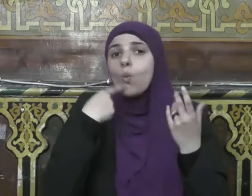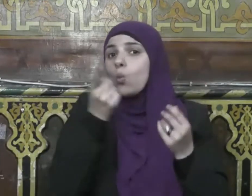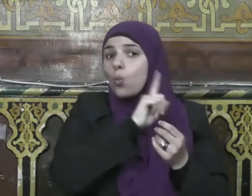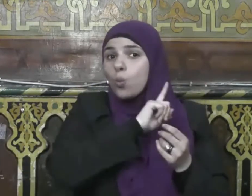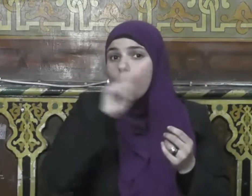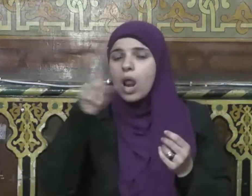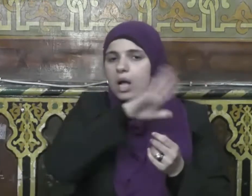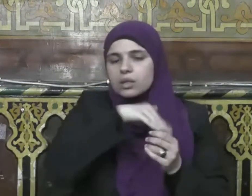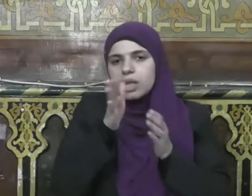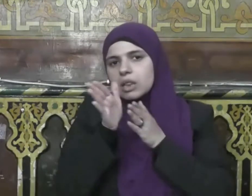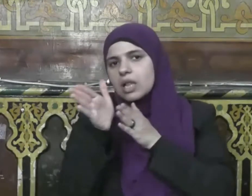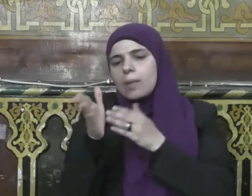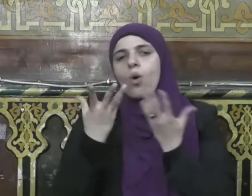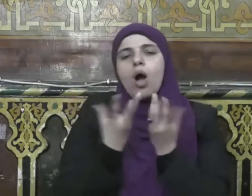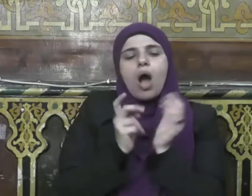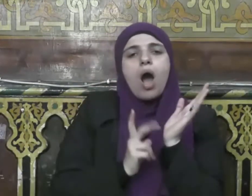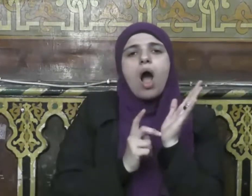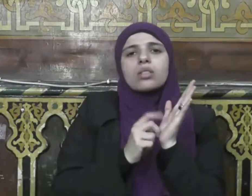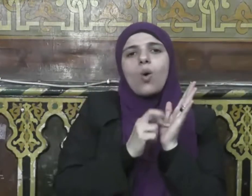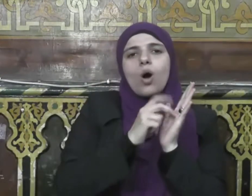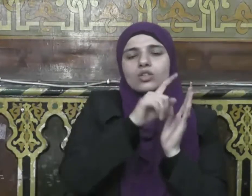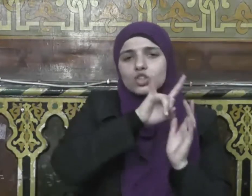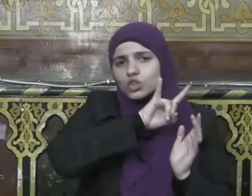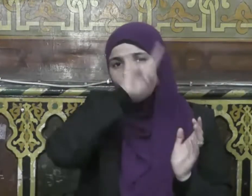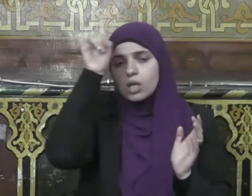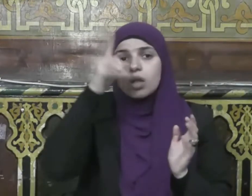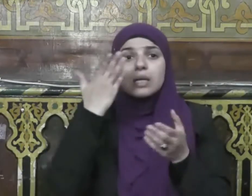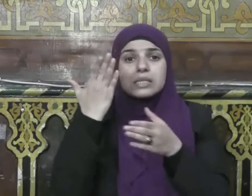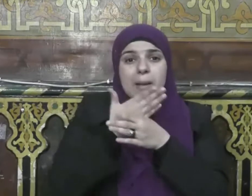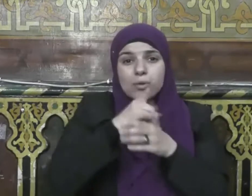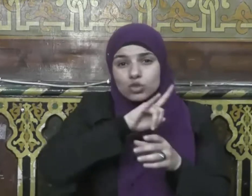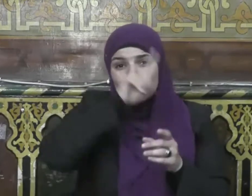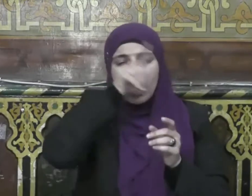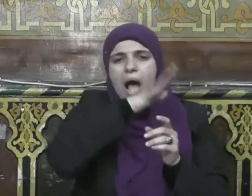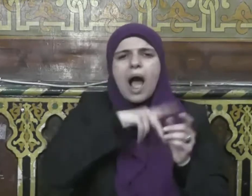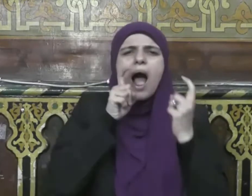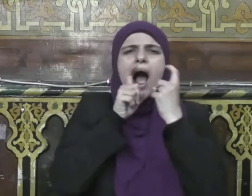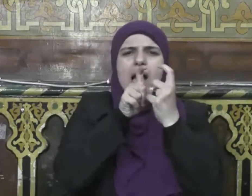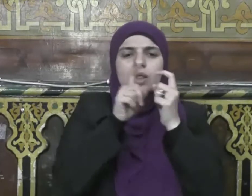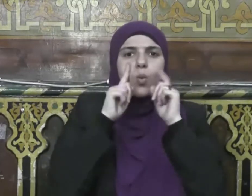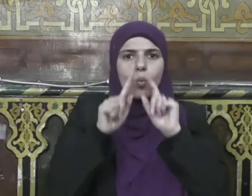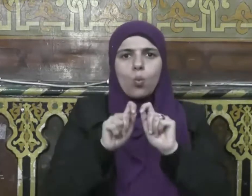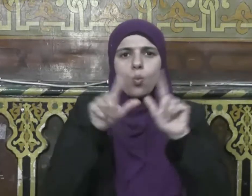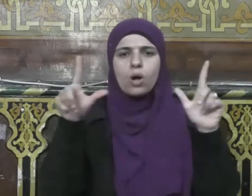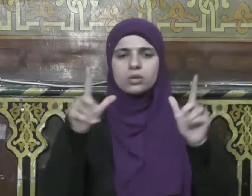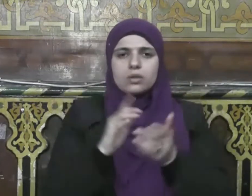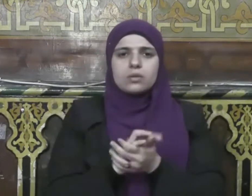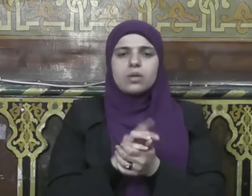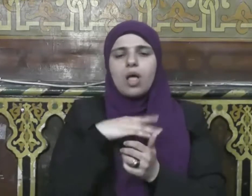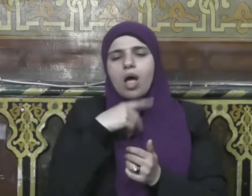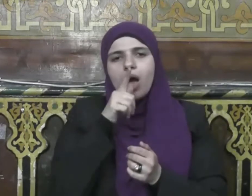لكم عدو مبين أقول قولي هذا وأستغفر الله لي ولكم